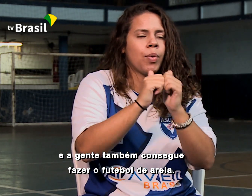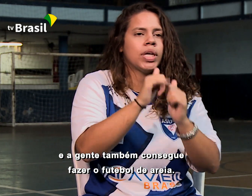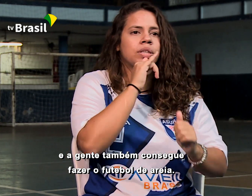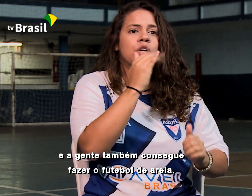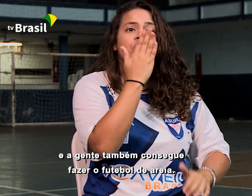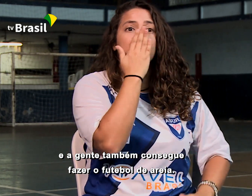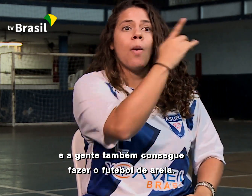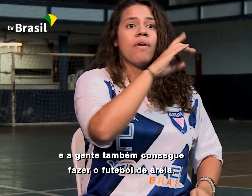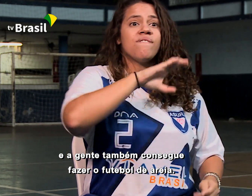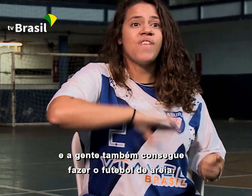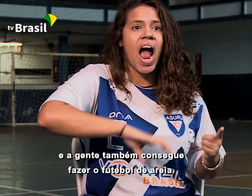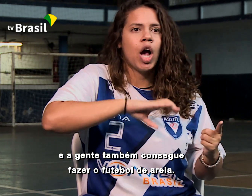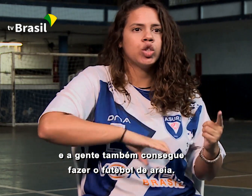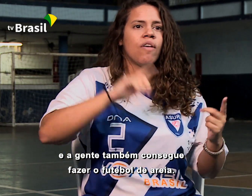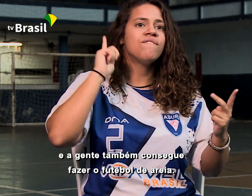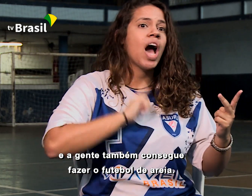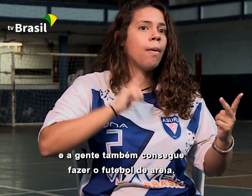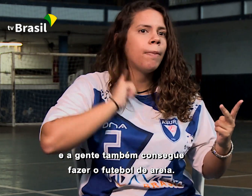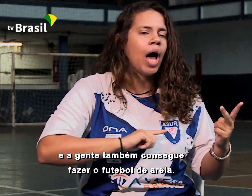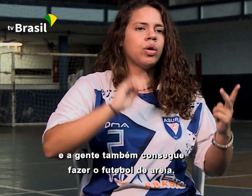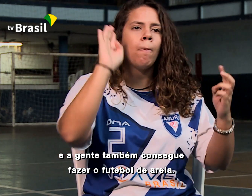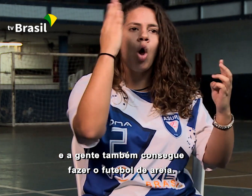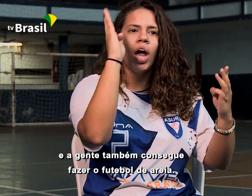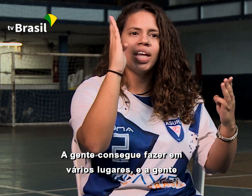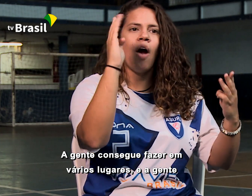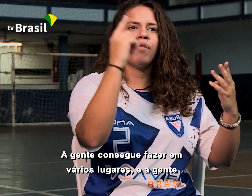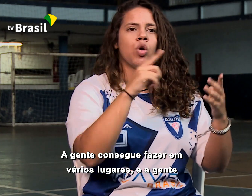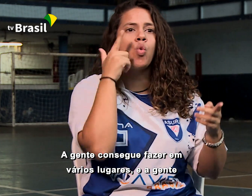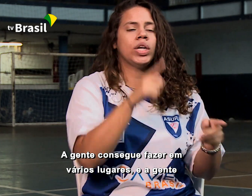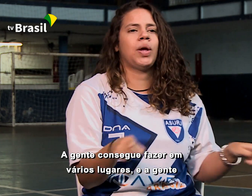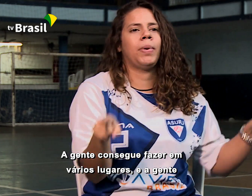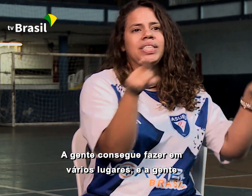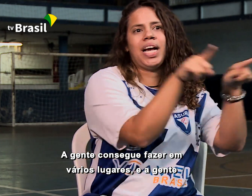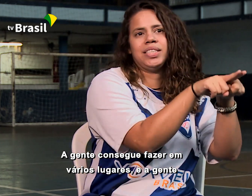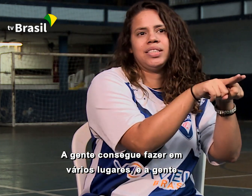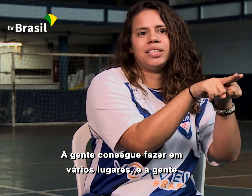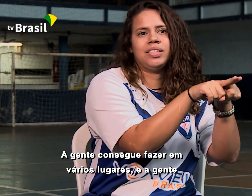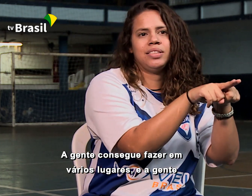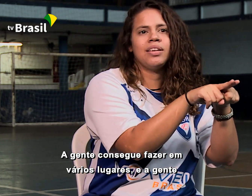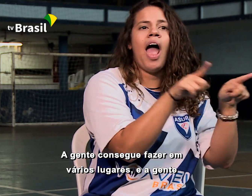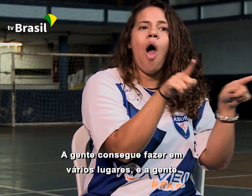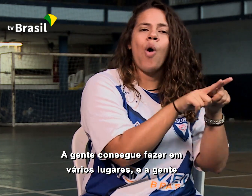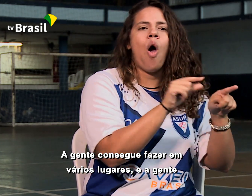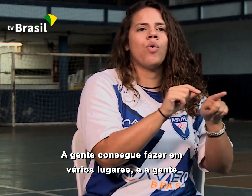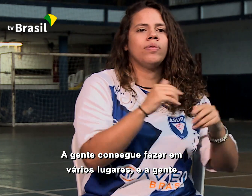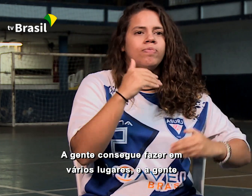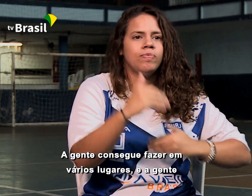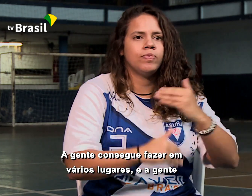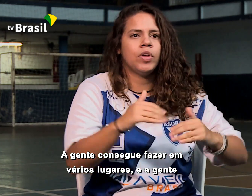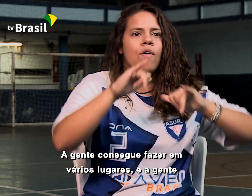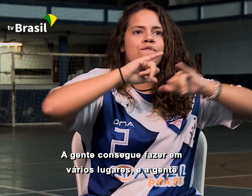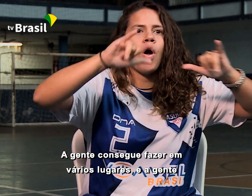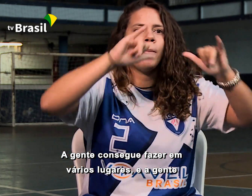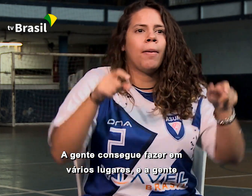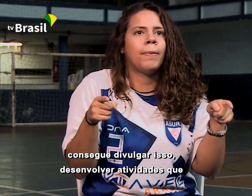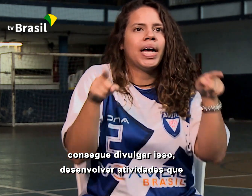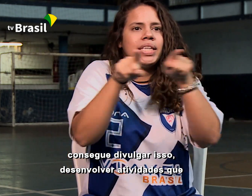fazer o futebol de areia. A gente consegue fazer em vários lugares. E a gente consegue